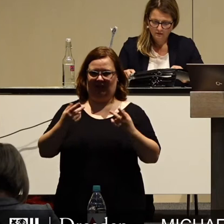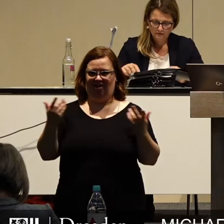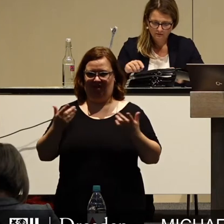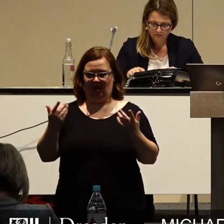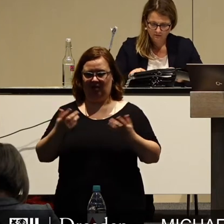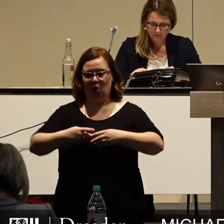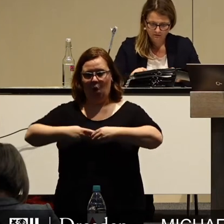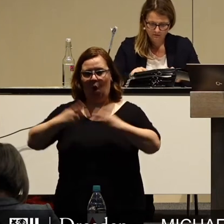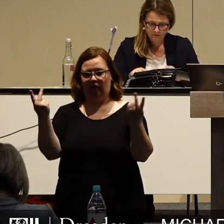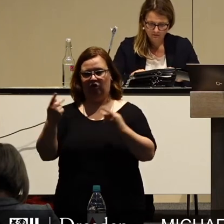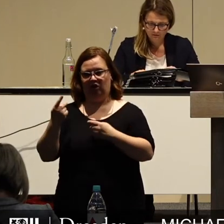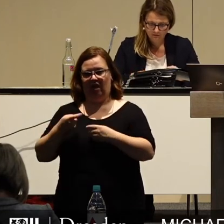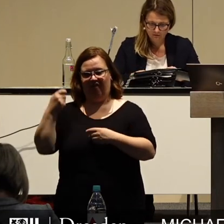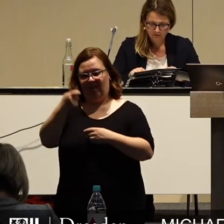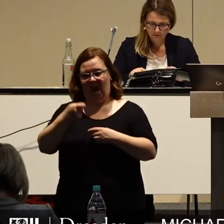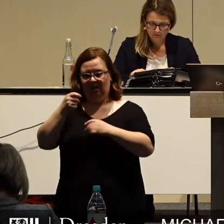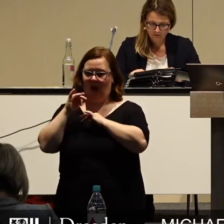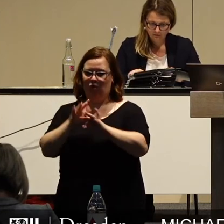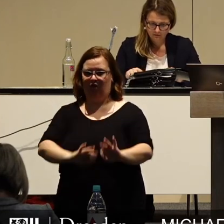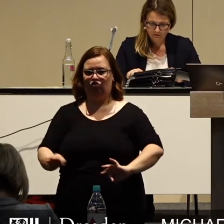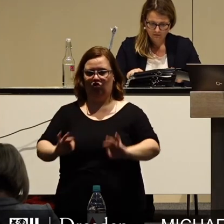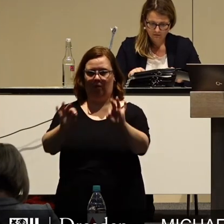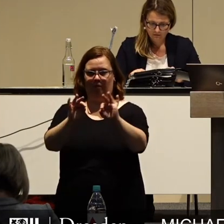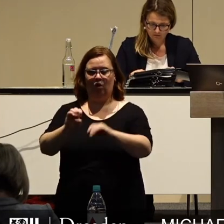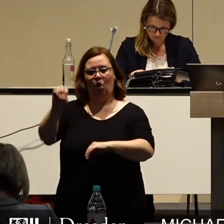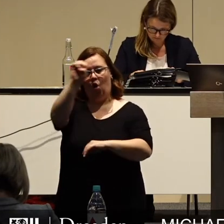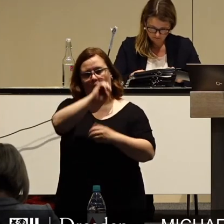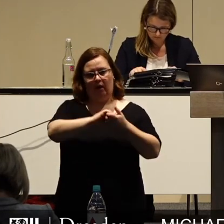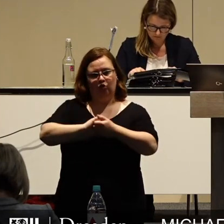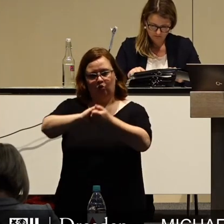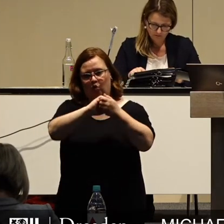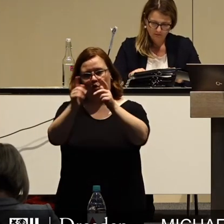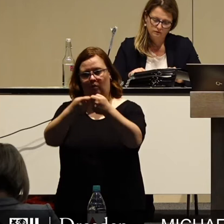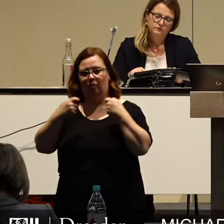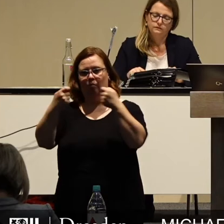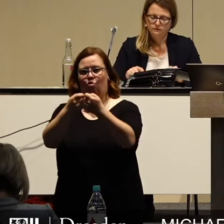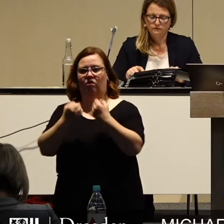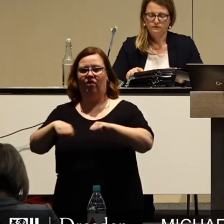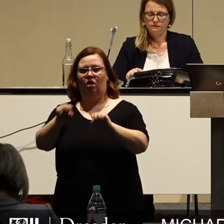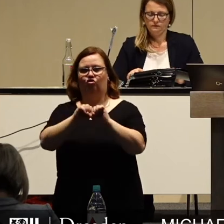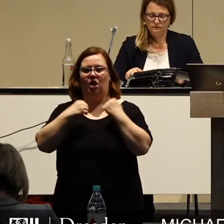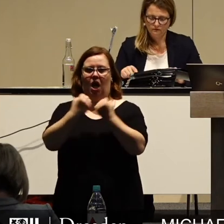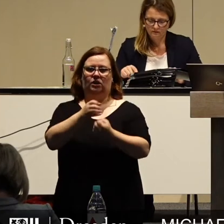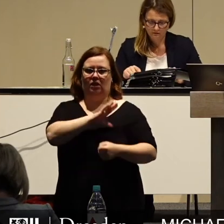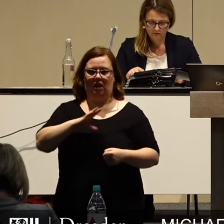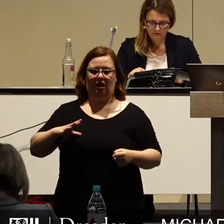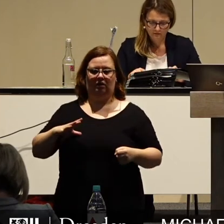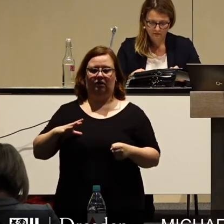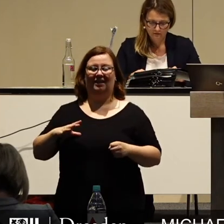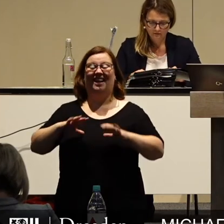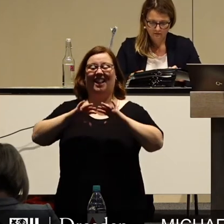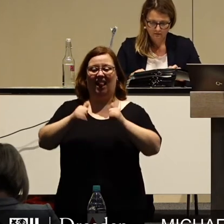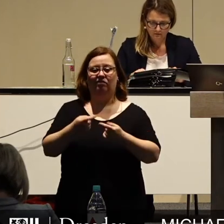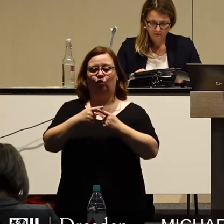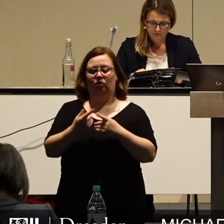auf öffentliche Finanzen werden dramatisch sein. Die Europäische Union, der Bund, aber auch der Freistaat Sachsen versuchen mit einem Hilfs und